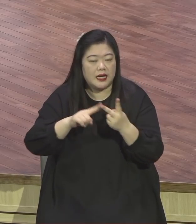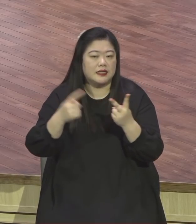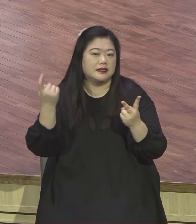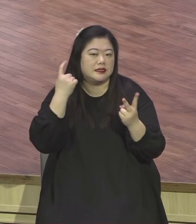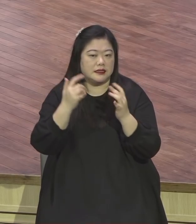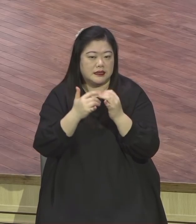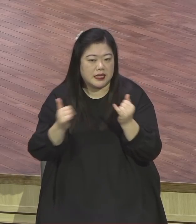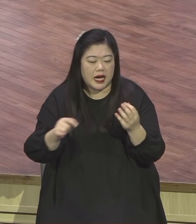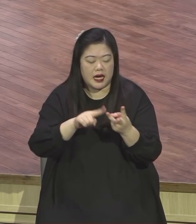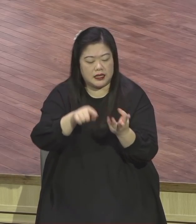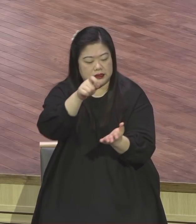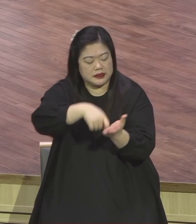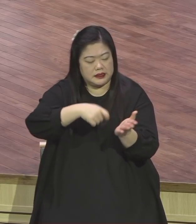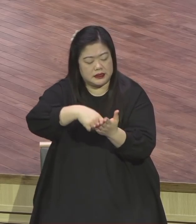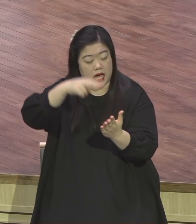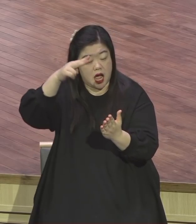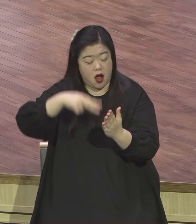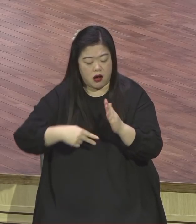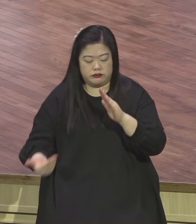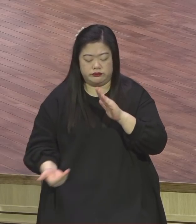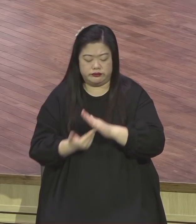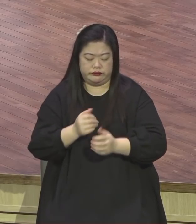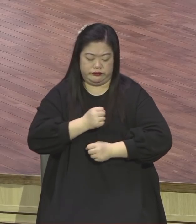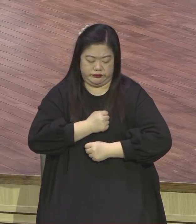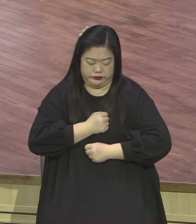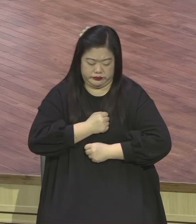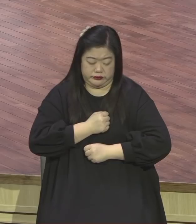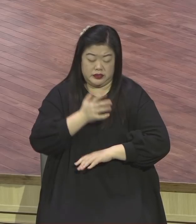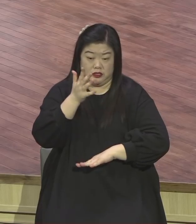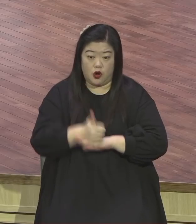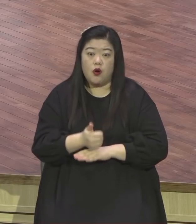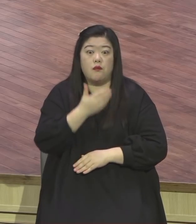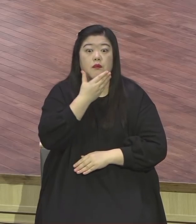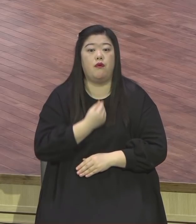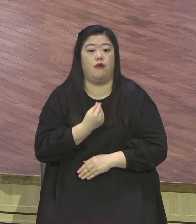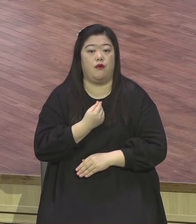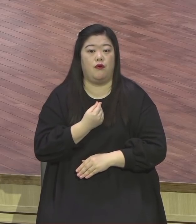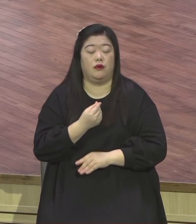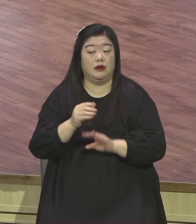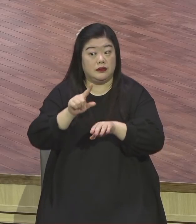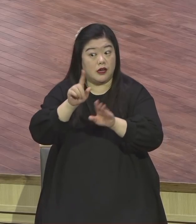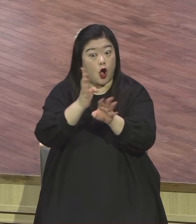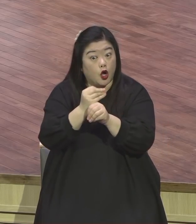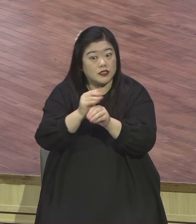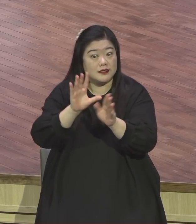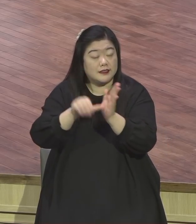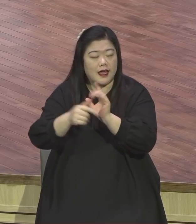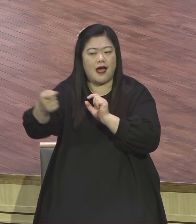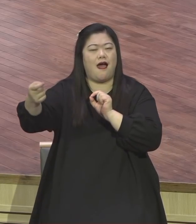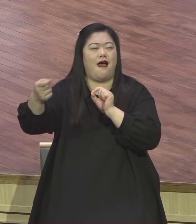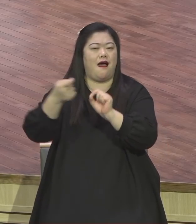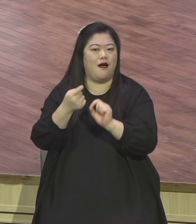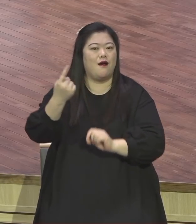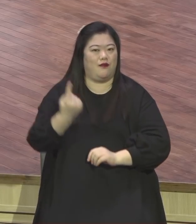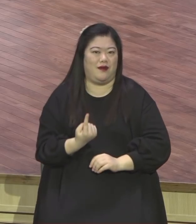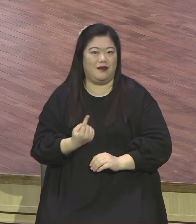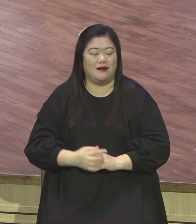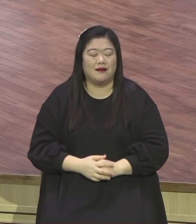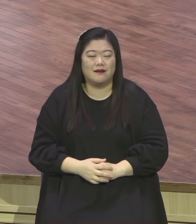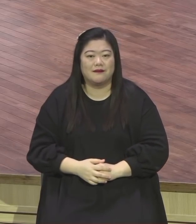지키는 자가 보기 난의 때가 가까움이라 하나님 말씀을 읽고 듣는 것을 더